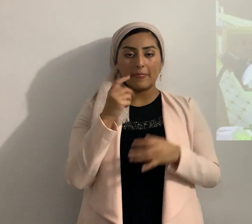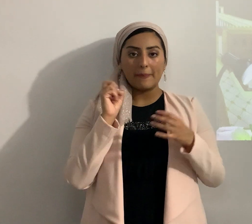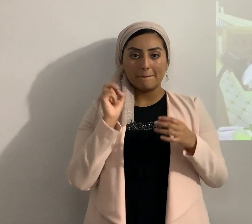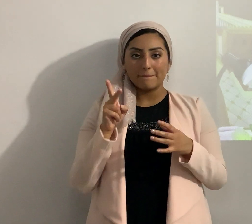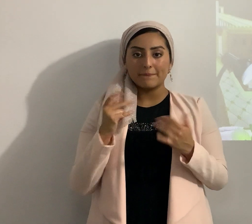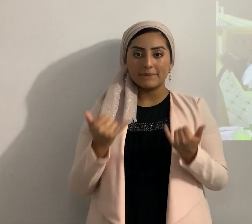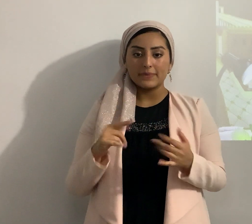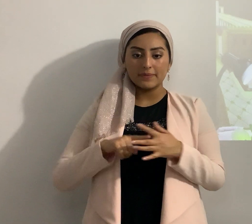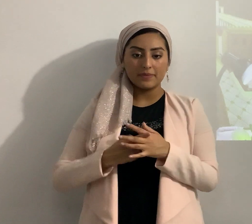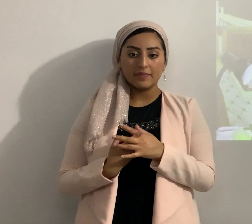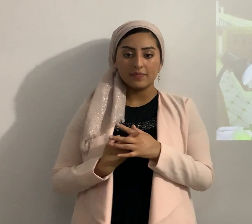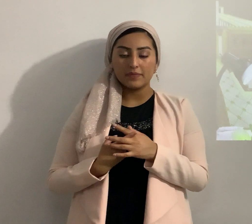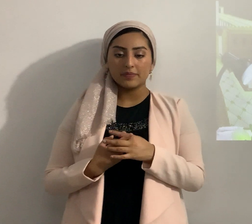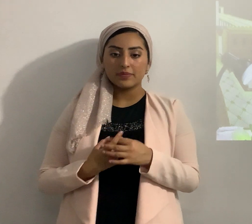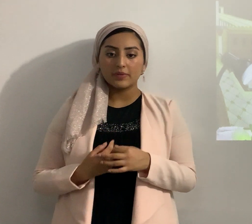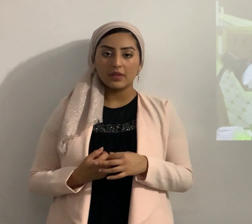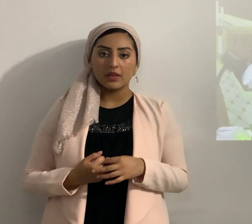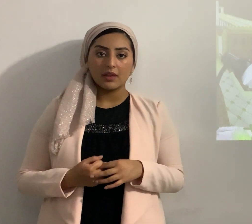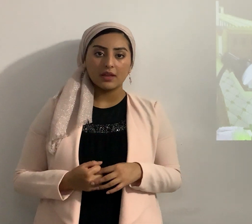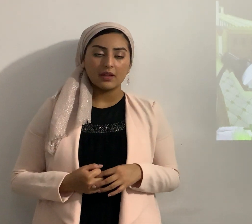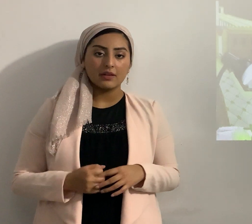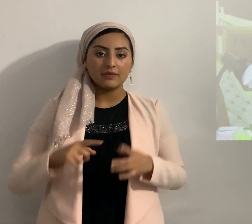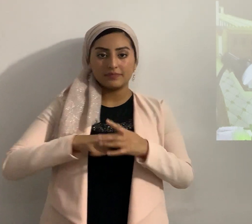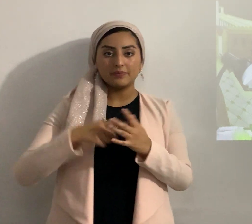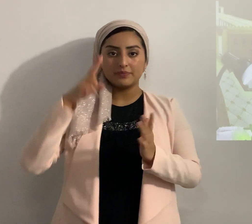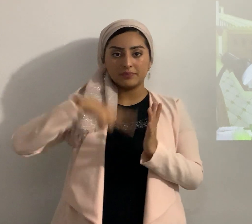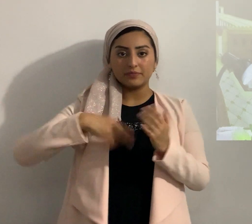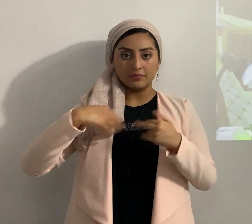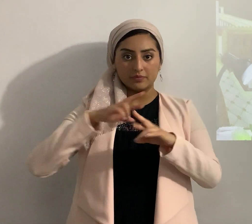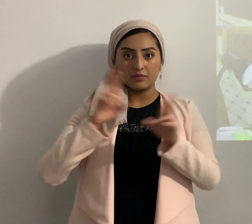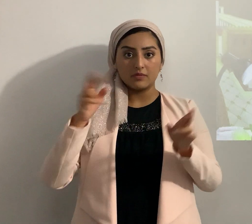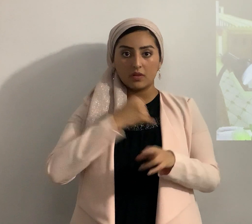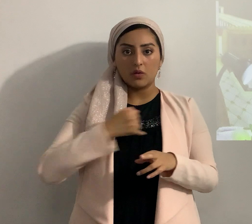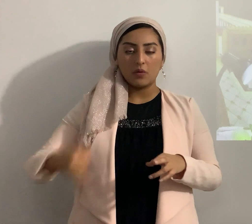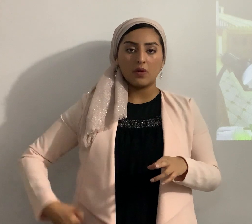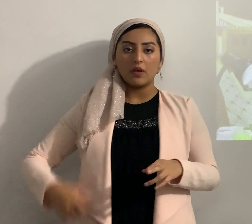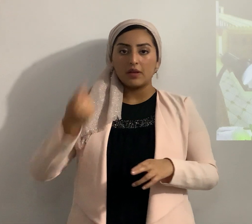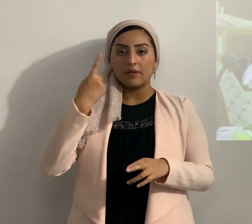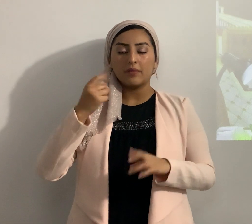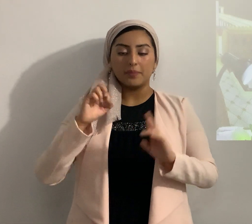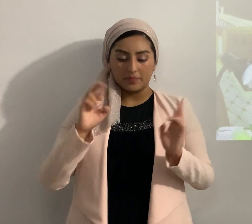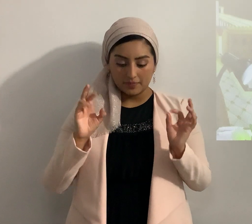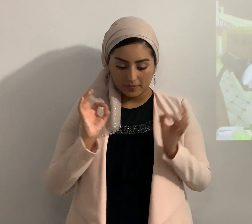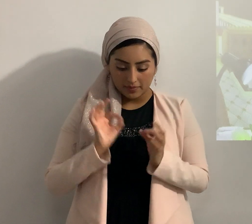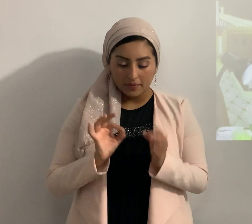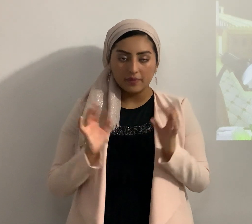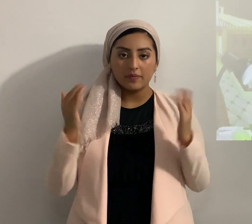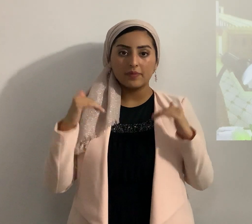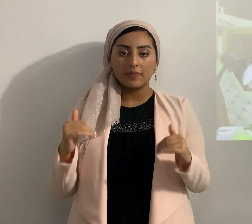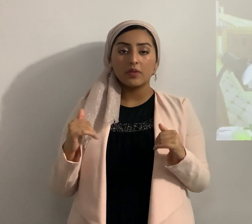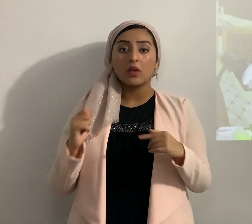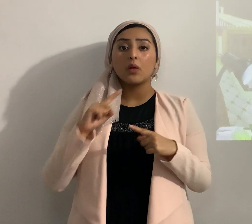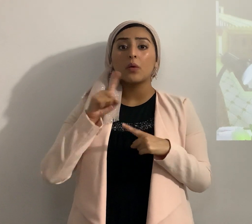vamos vamos a empezar a leer tienen Josué 11 perfecto cuando oyó esto